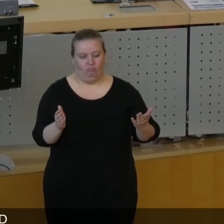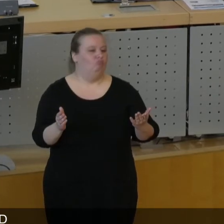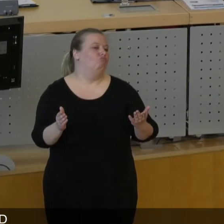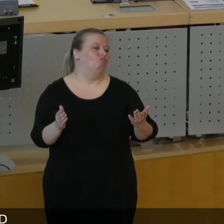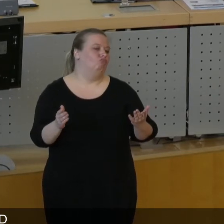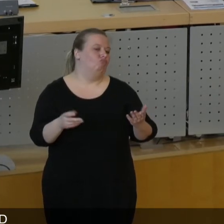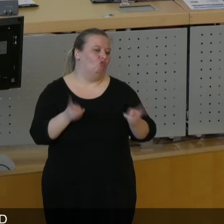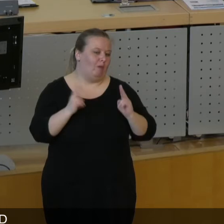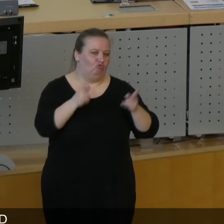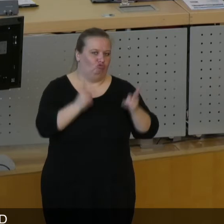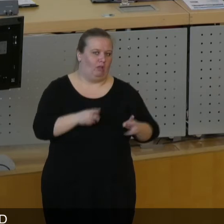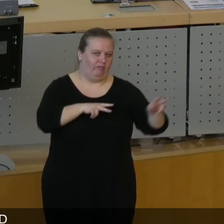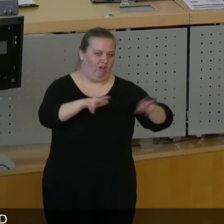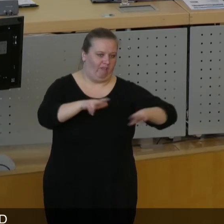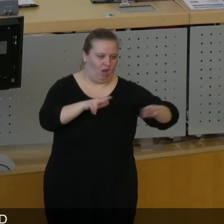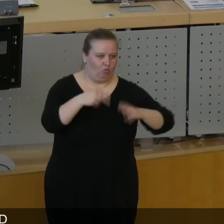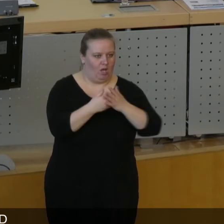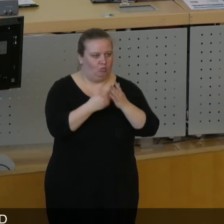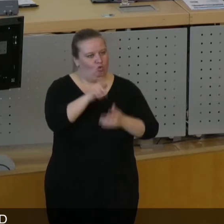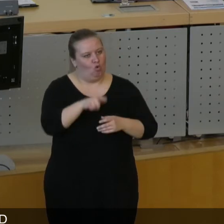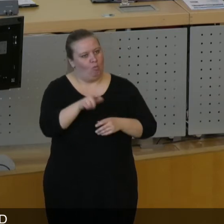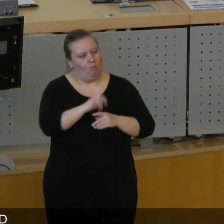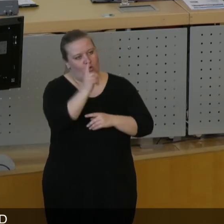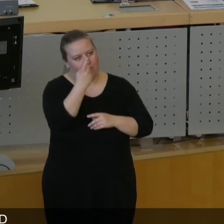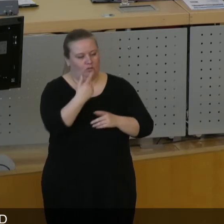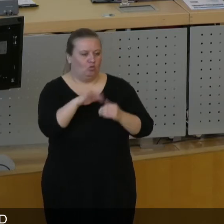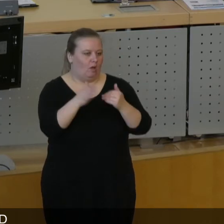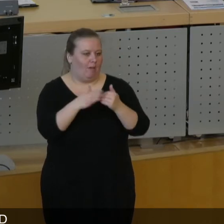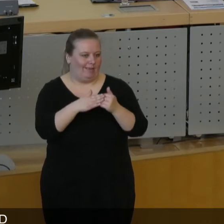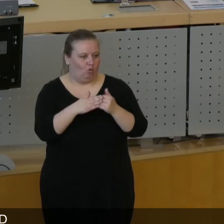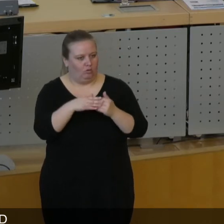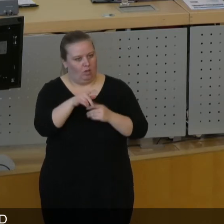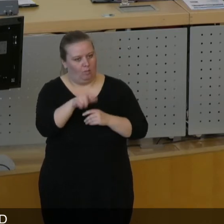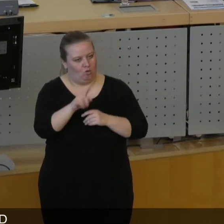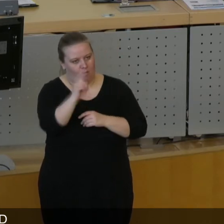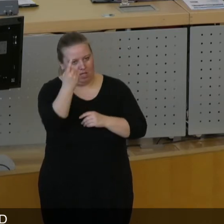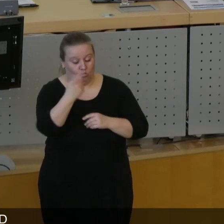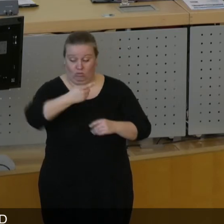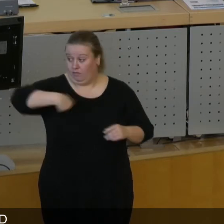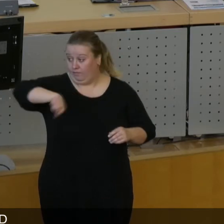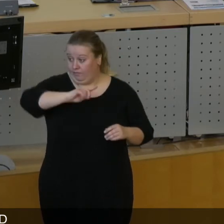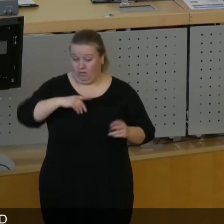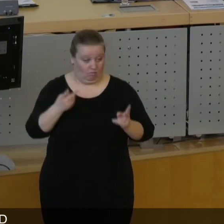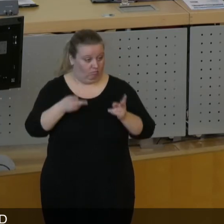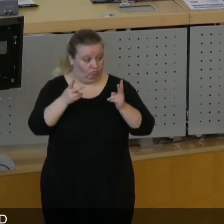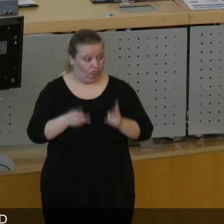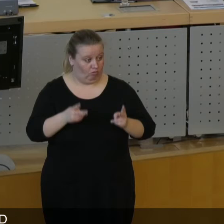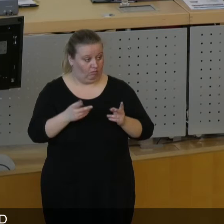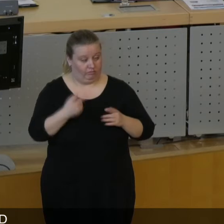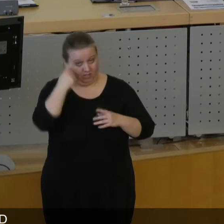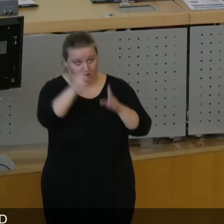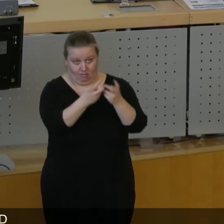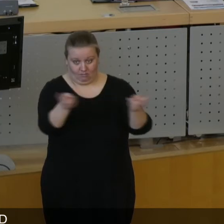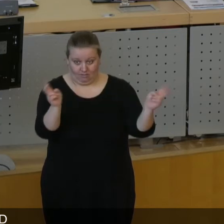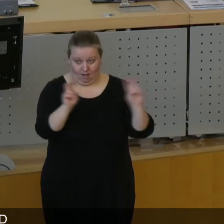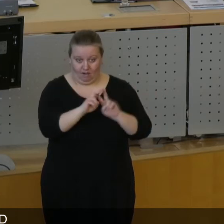Normalerweise ist es die Stadtverwaltung in Form des Oberbürgermeisters oder der beigeordneten Bürgermeister. Oder es sind wir hier in diesem Ratssaal,